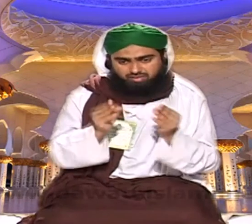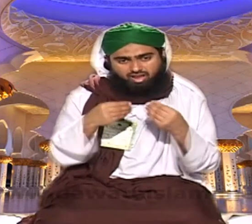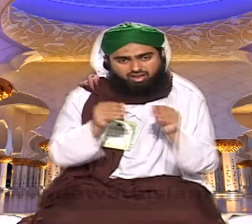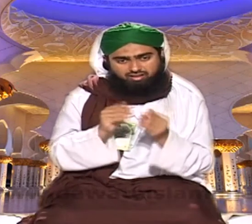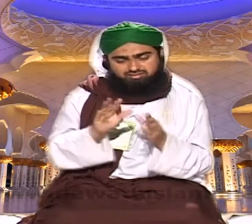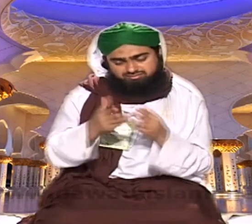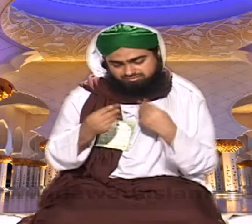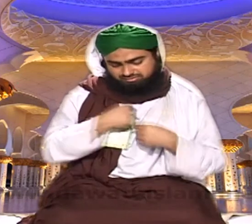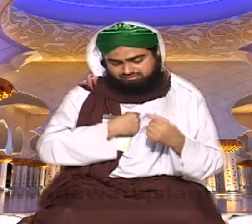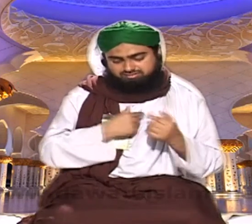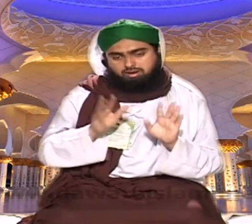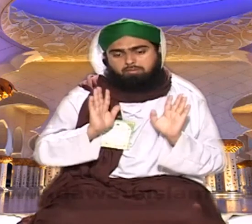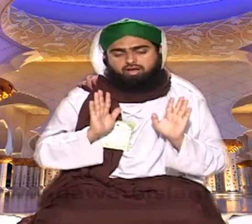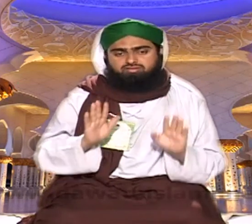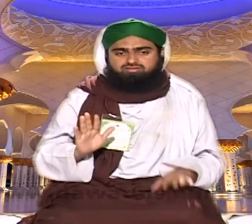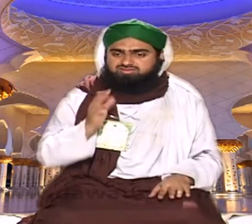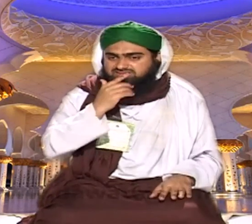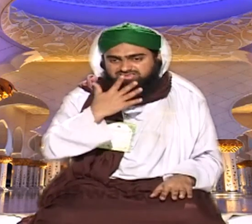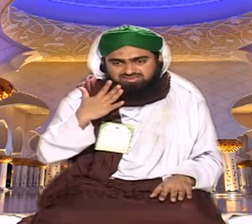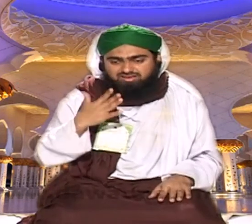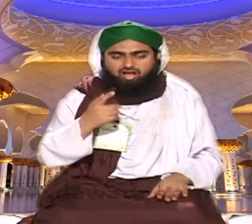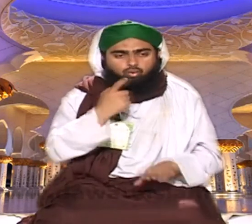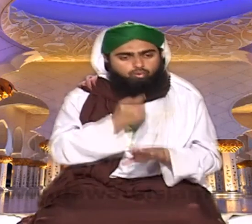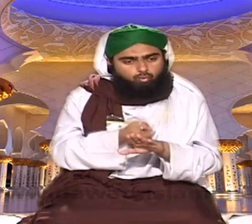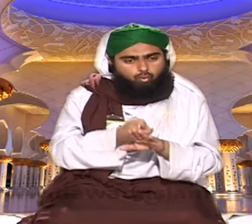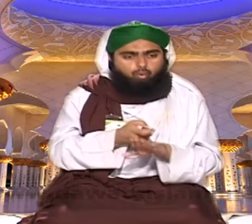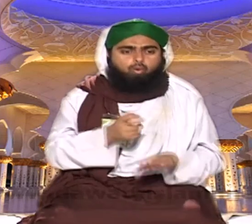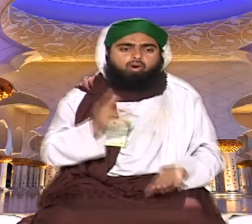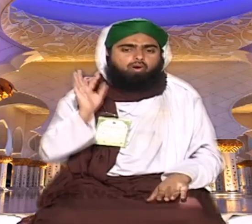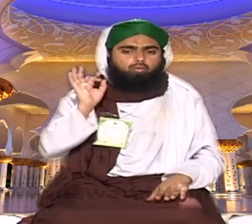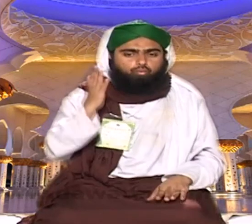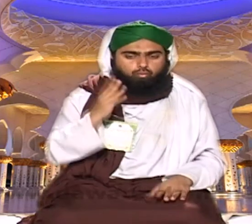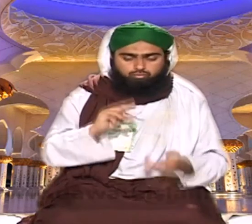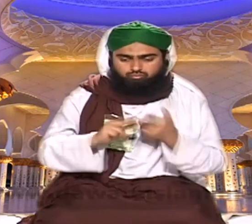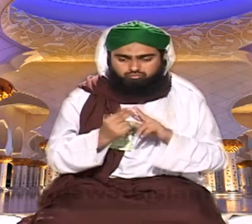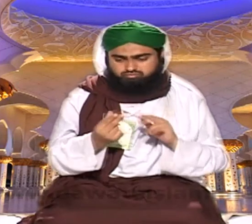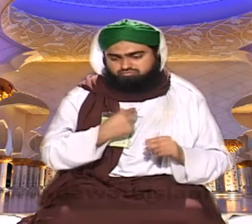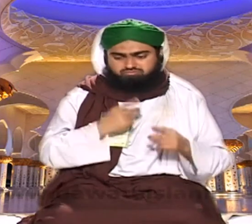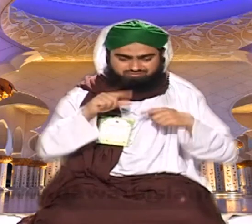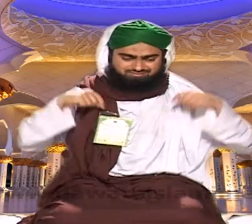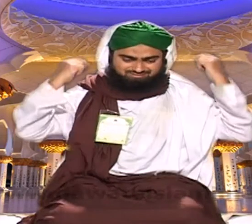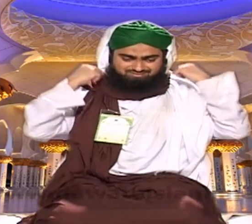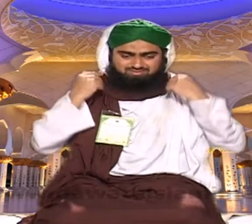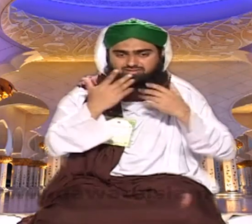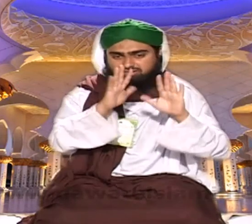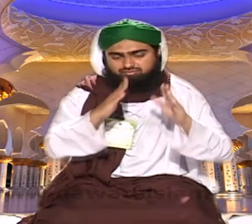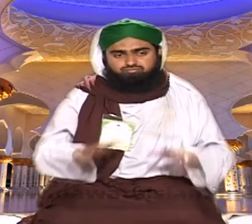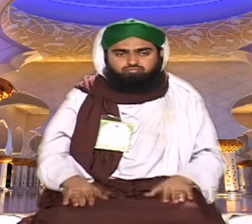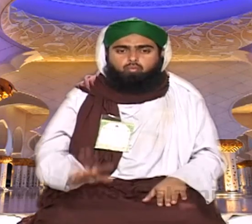اور دھاک کی نبیہ میں اس کو بند کر کے تاویز نہ پہننا دیں بلکہ بعض بھائی تو ہمارے لوکیٹ میں تاویز لٹک رہا ہوں